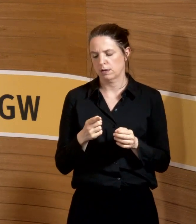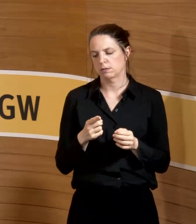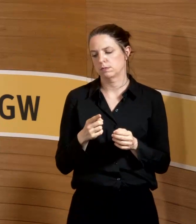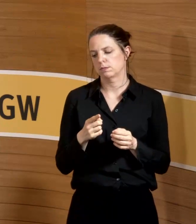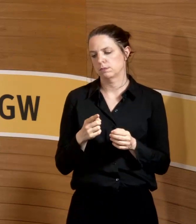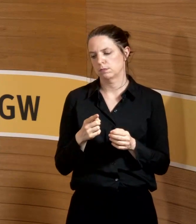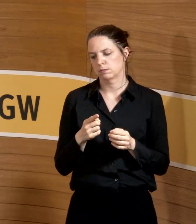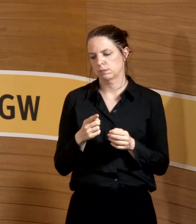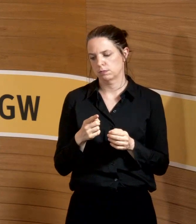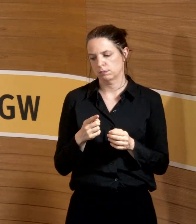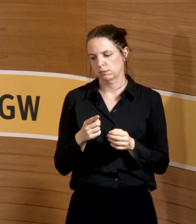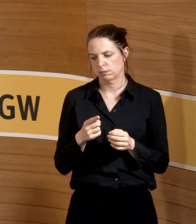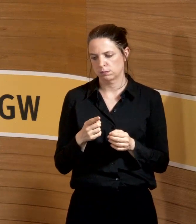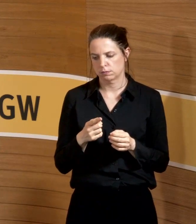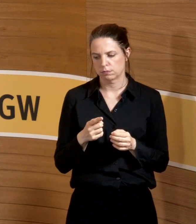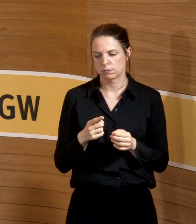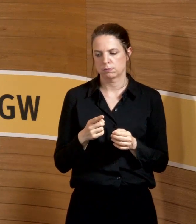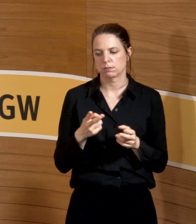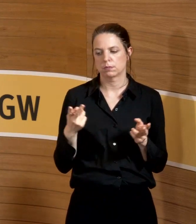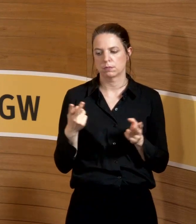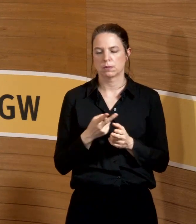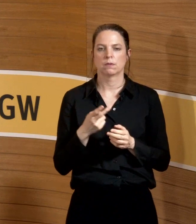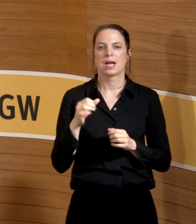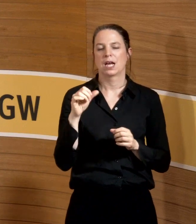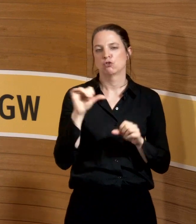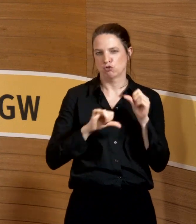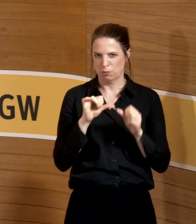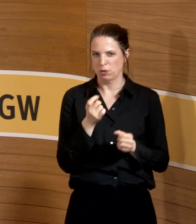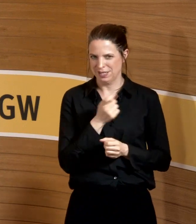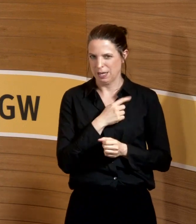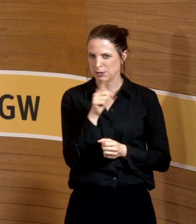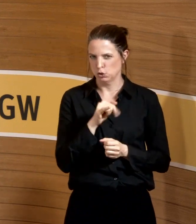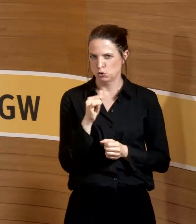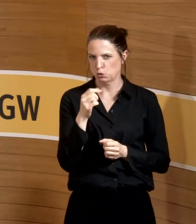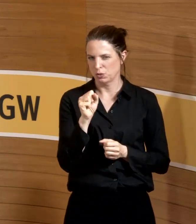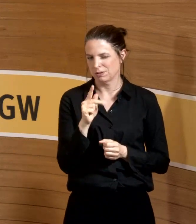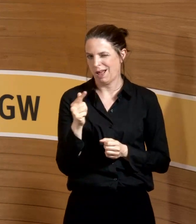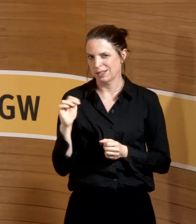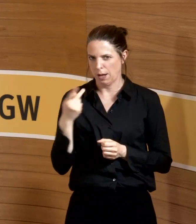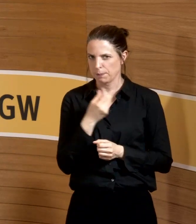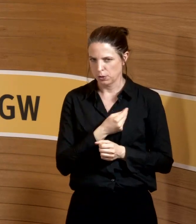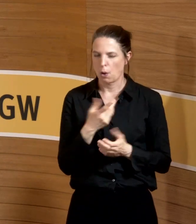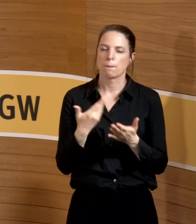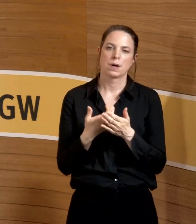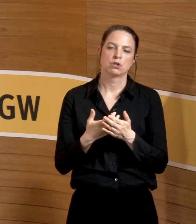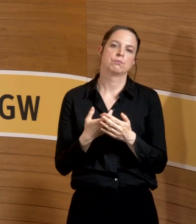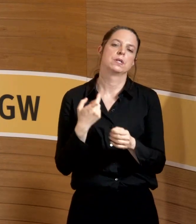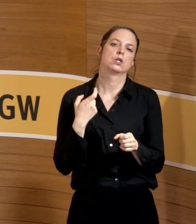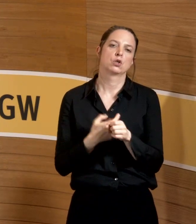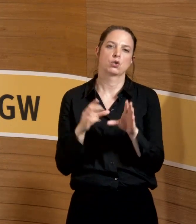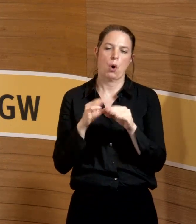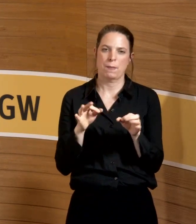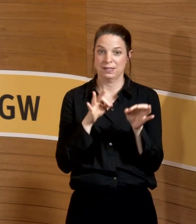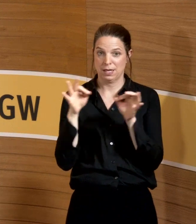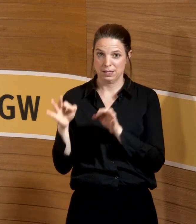Patienten mit einer Hochdosis-Chemo, also vor zum Beispiel Knochenmarkstransplantationen, sollte vermieden